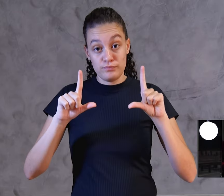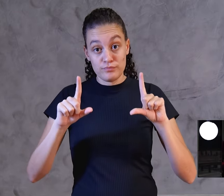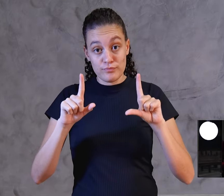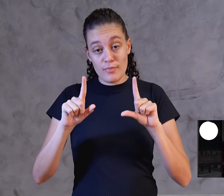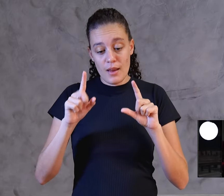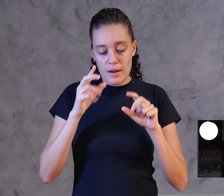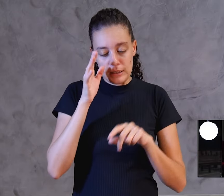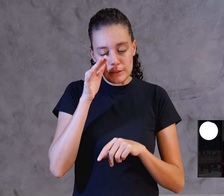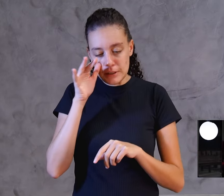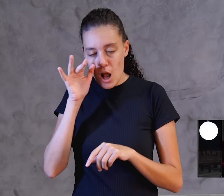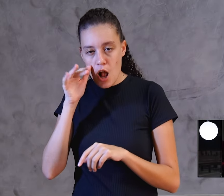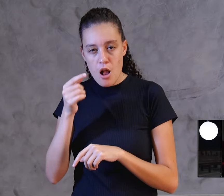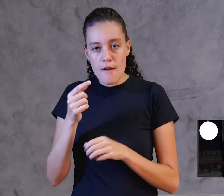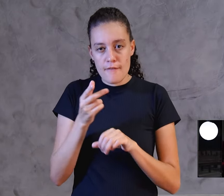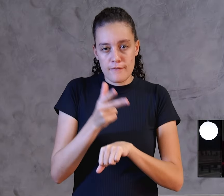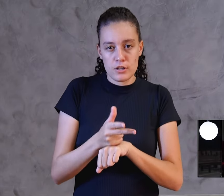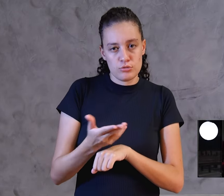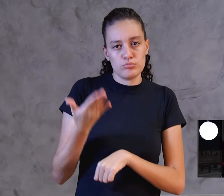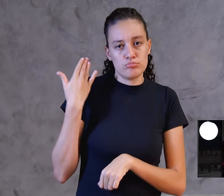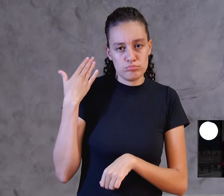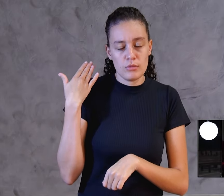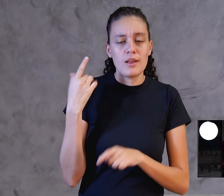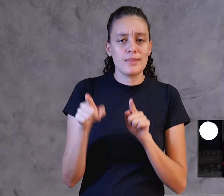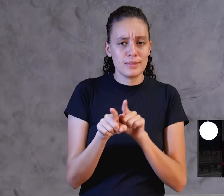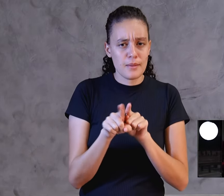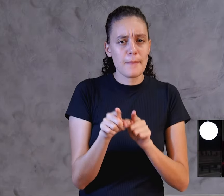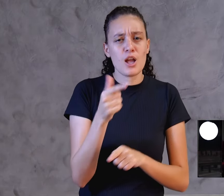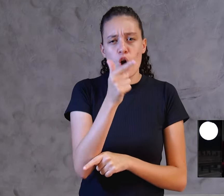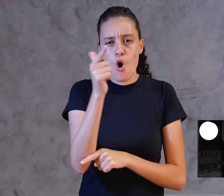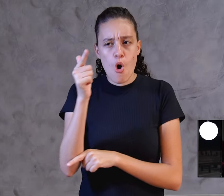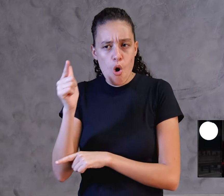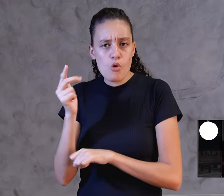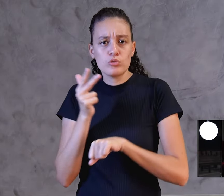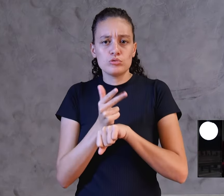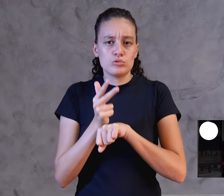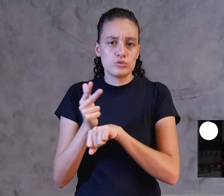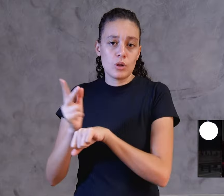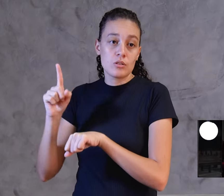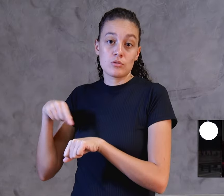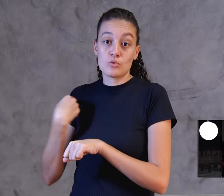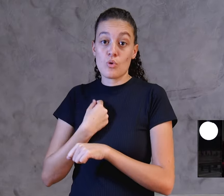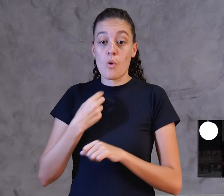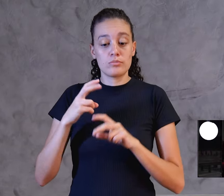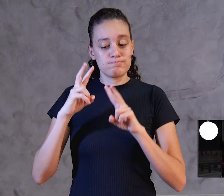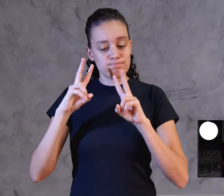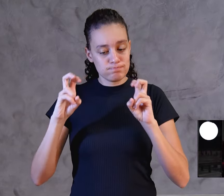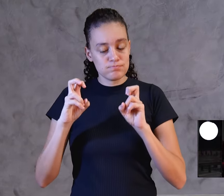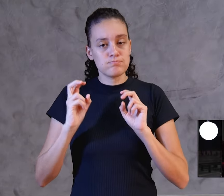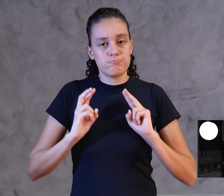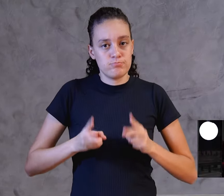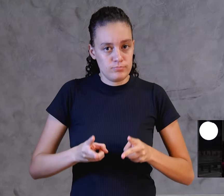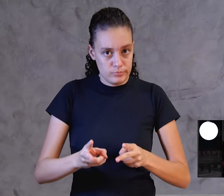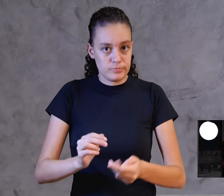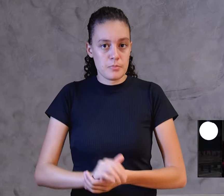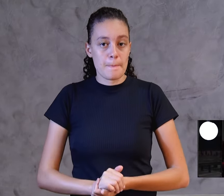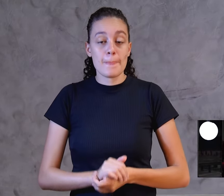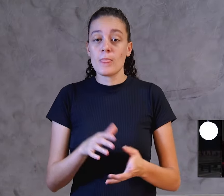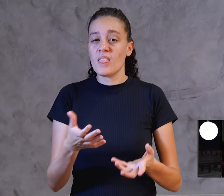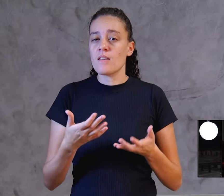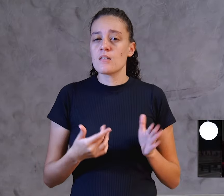vai ver esse vídeo passado e os outros que nós trouxemos ali a sequência. Eu quero te mostrar algo aqui,